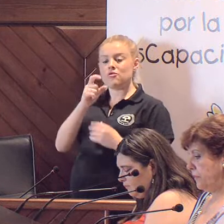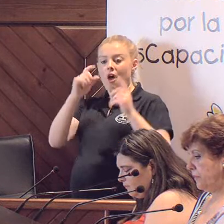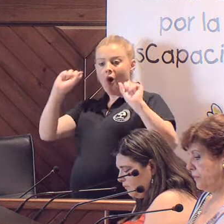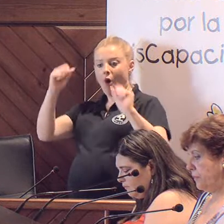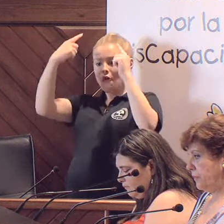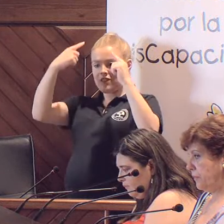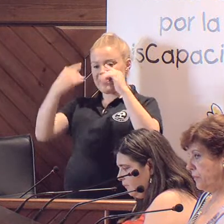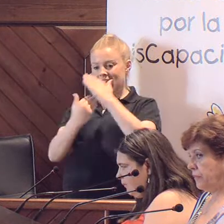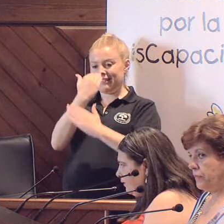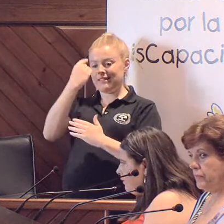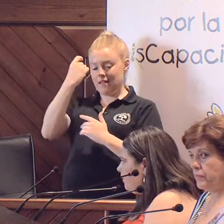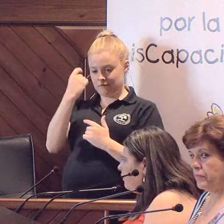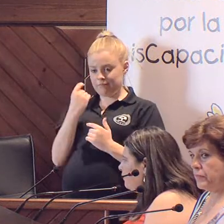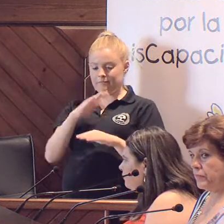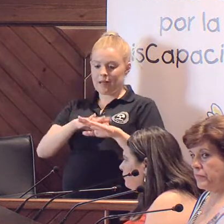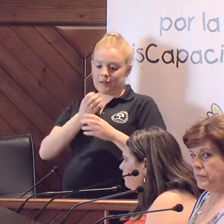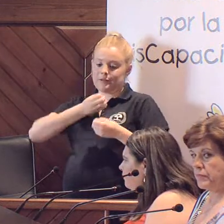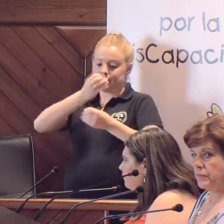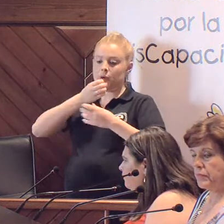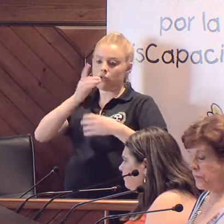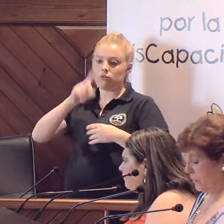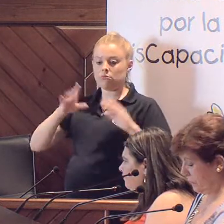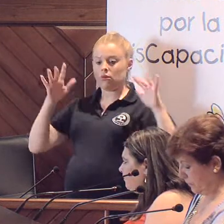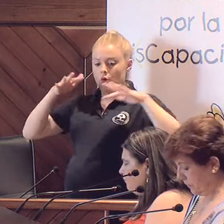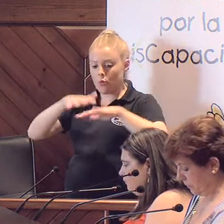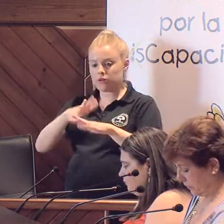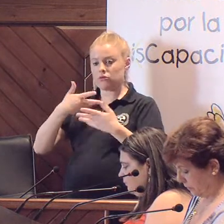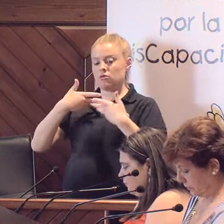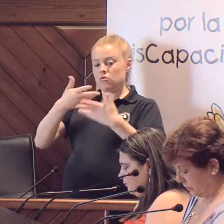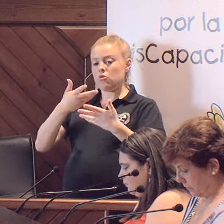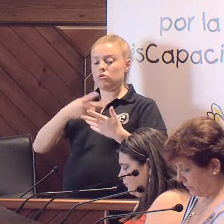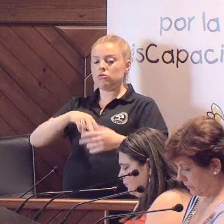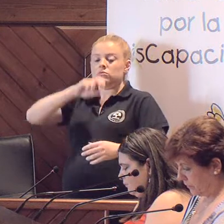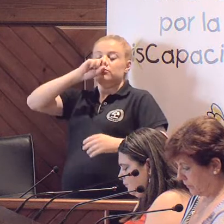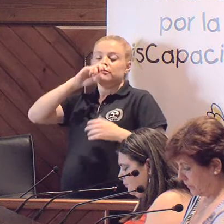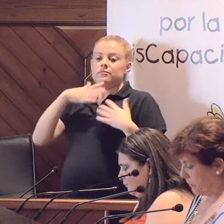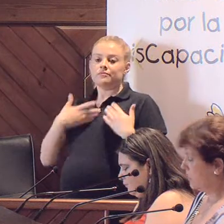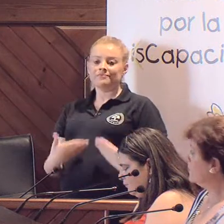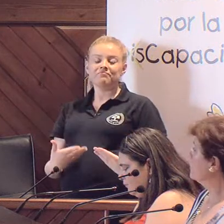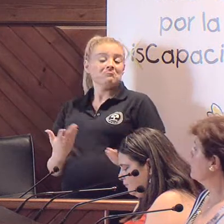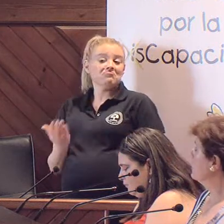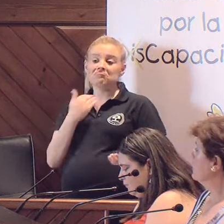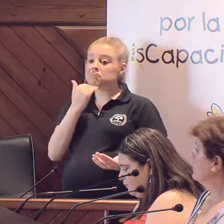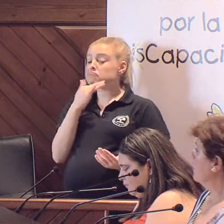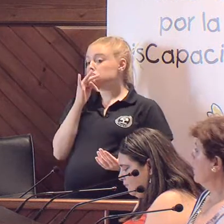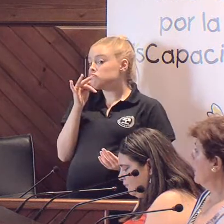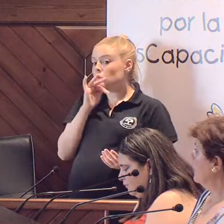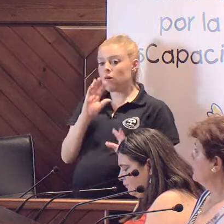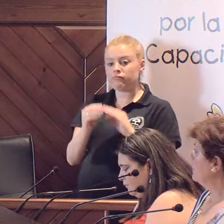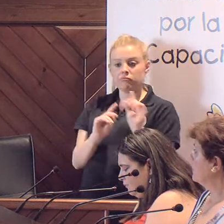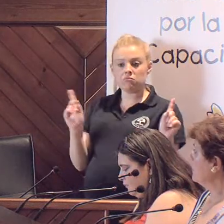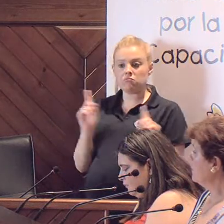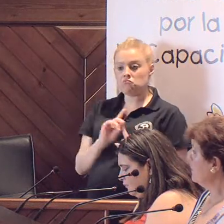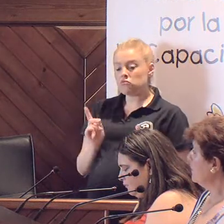espacio común para la información, encuentros, ayudas, formación, respiro. Pues, bueno, es una cosa que no se ha hecho, pero como